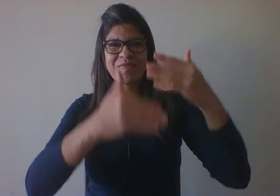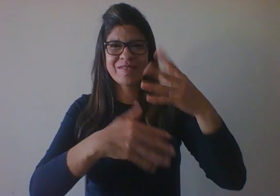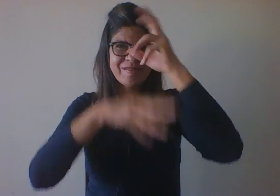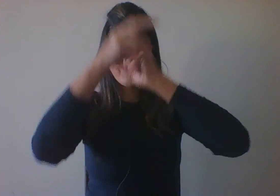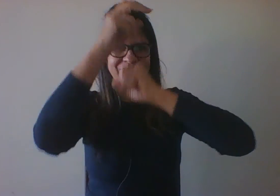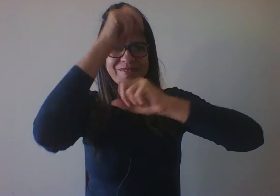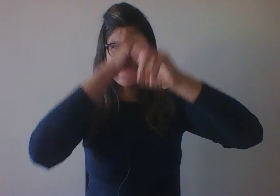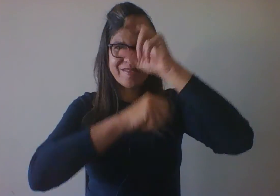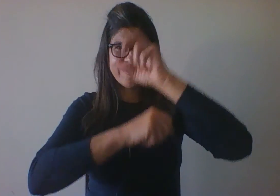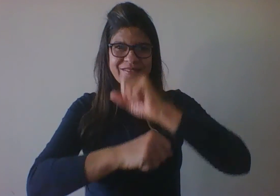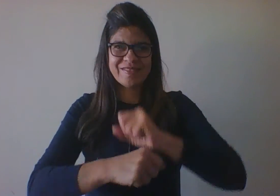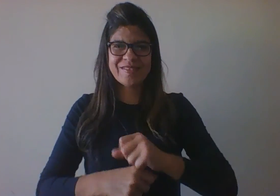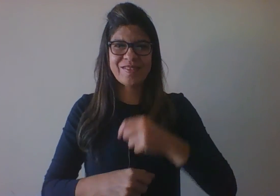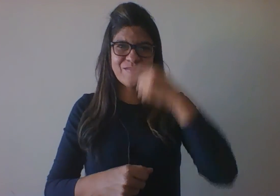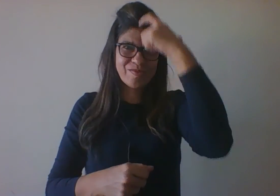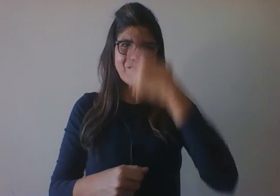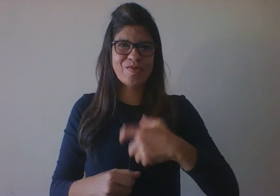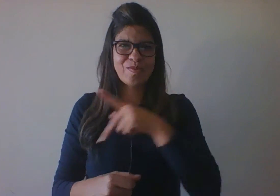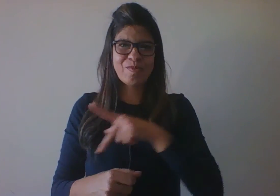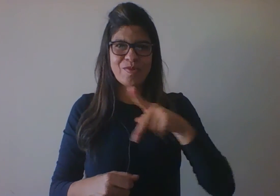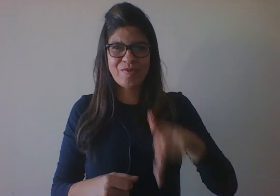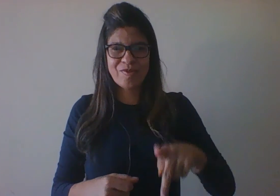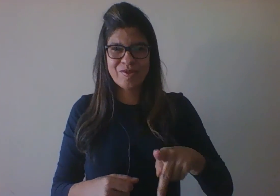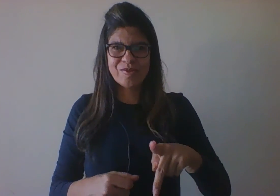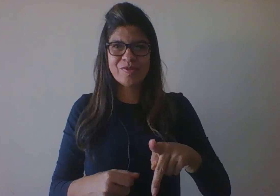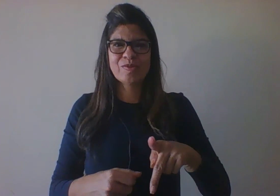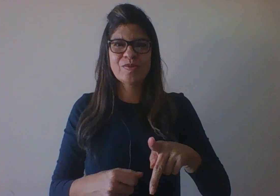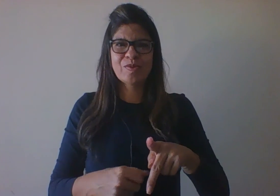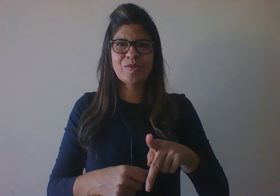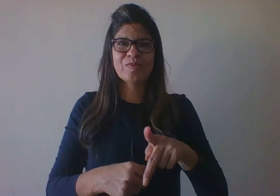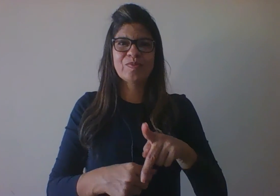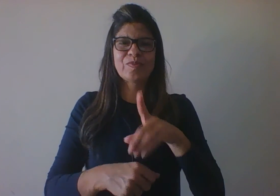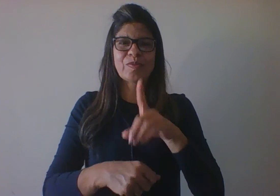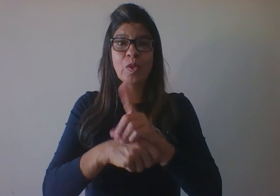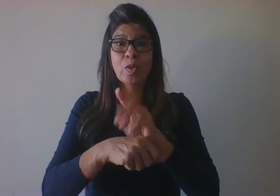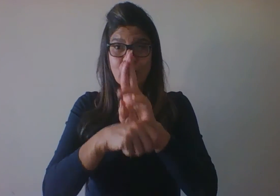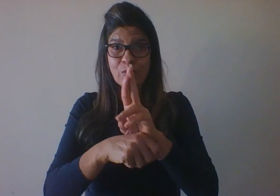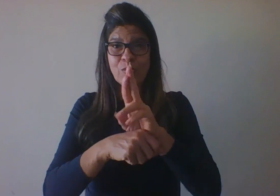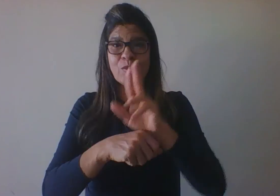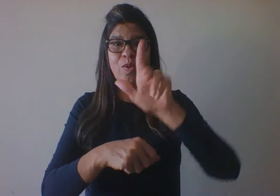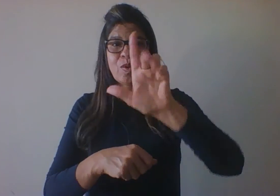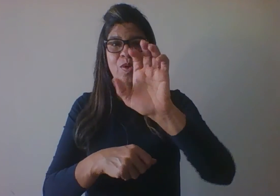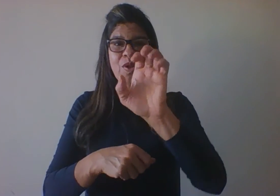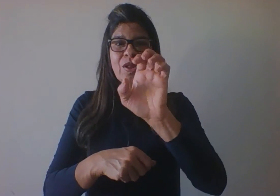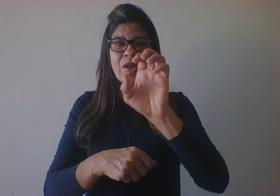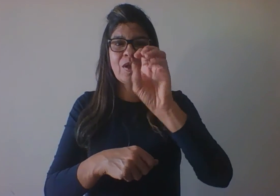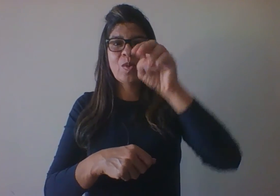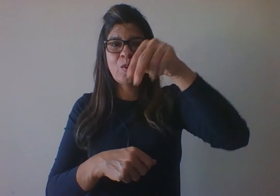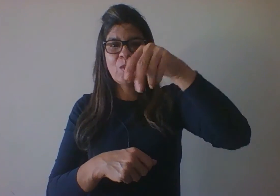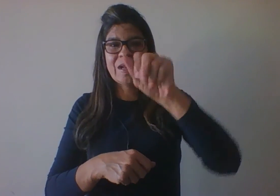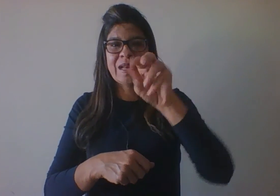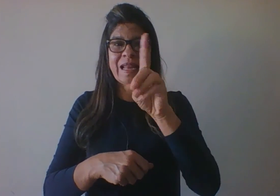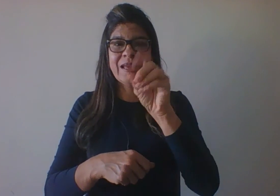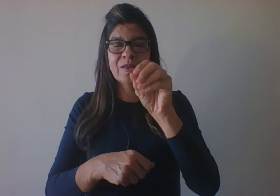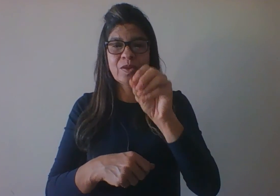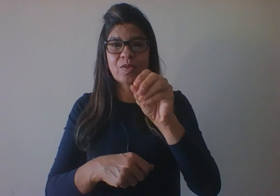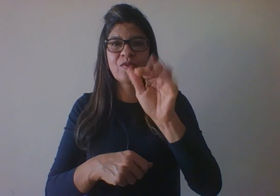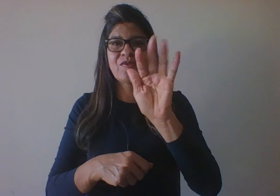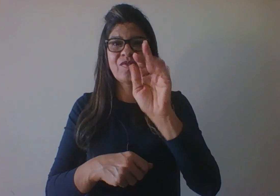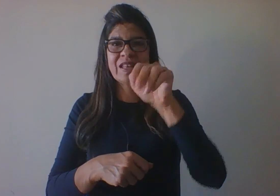Eu sou a professora doutora Mara Lúcia Fimérico, psicóloga e pedador, e estou aqui para auxiliar a todos